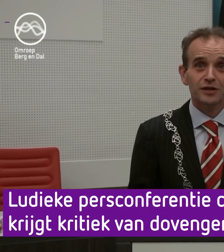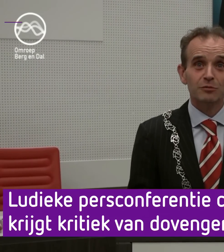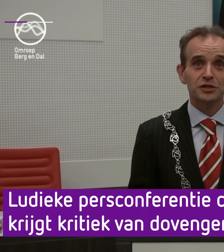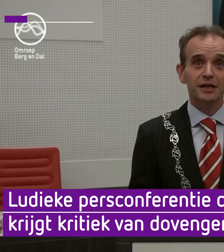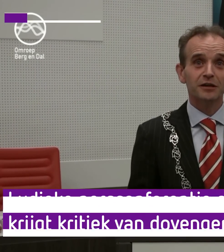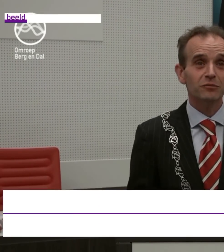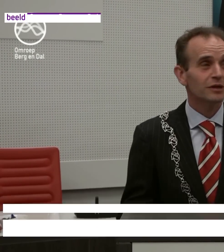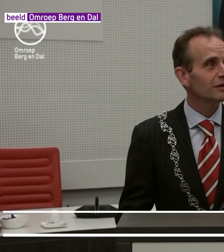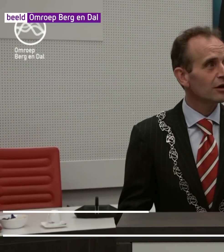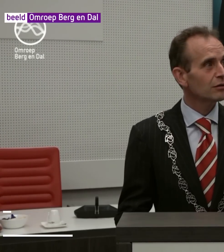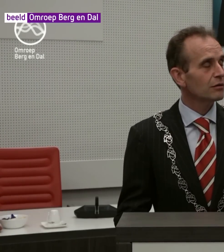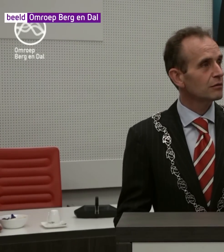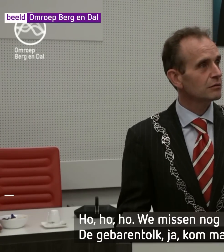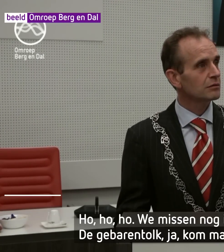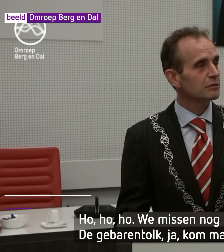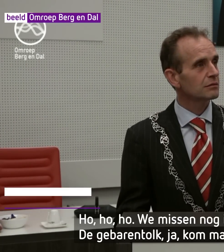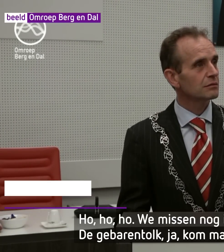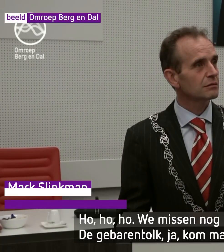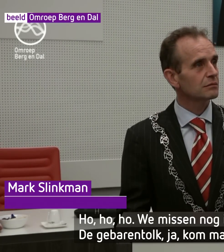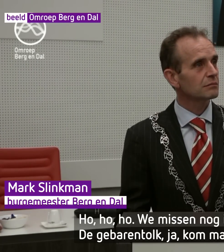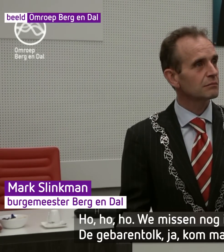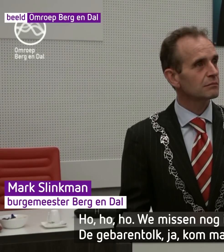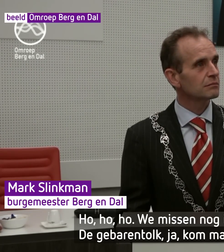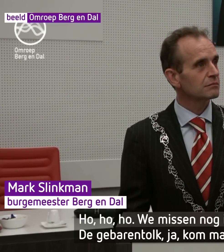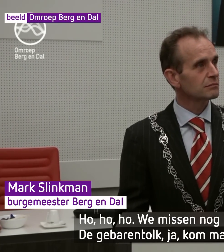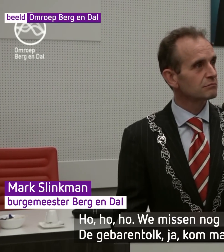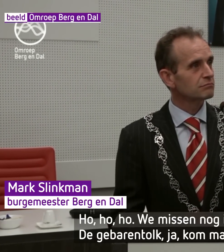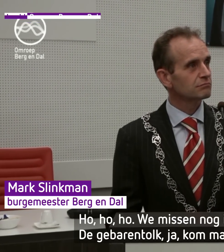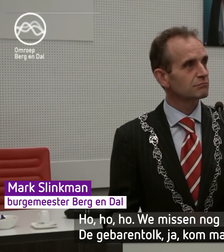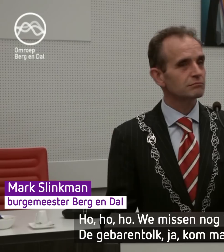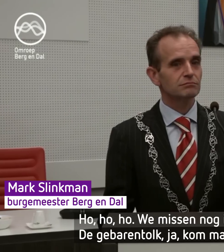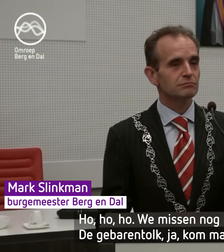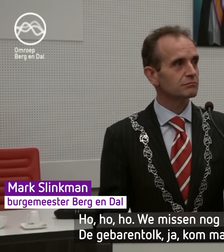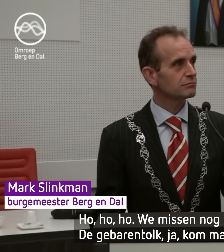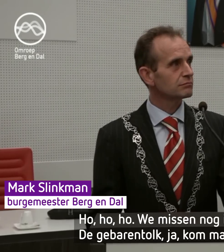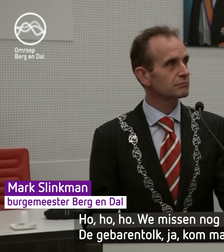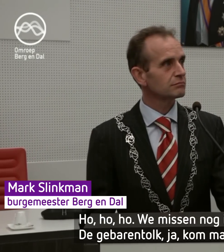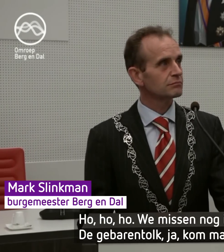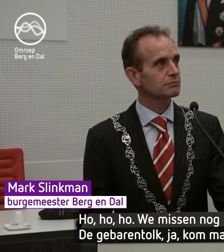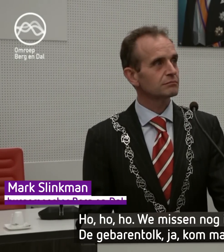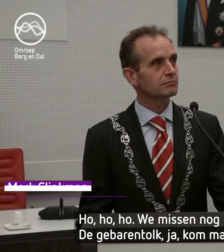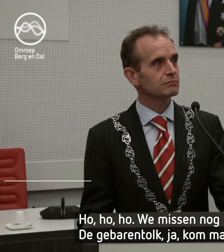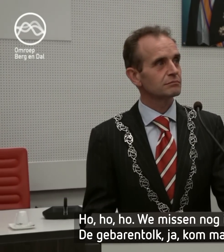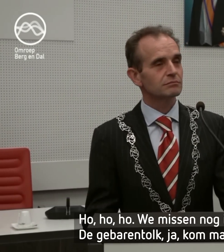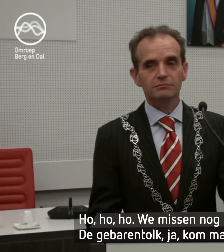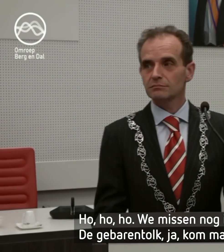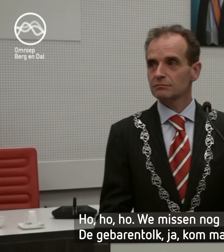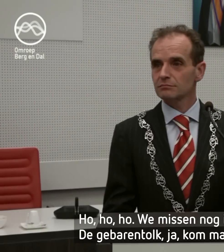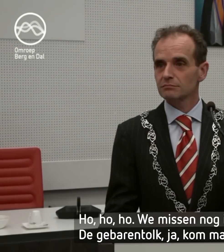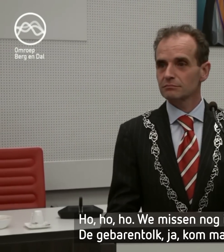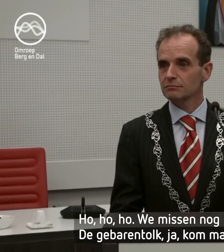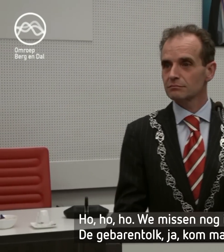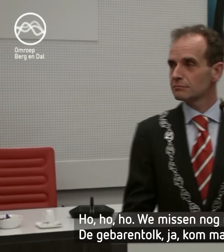Goedenavond, dames en heren. Ho, ho, ho. We missen nog iemand, dames en heren, missen nog iemand. De gebarentolle, kan die?